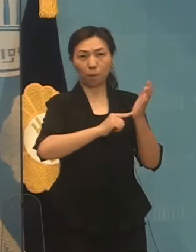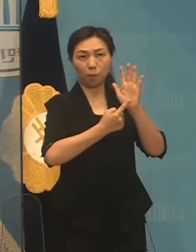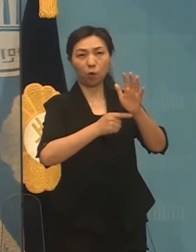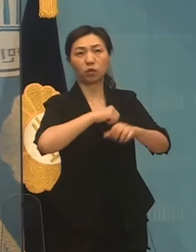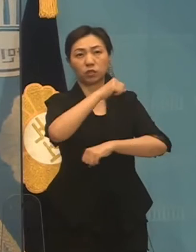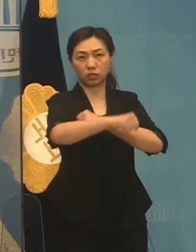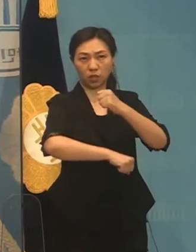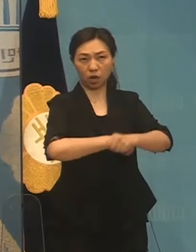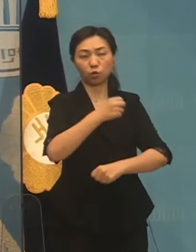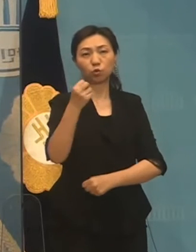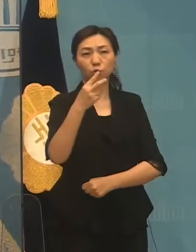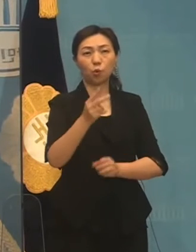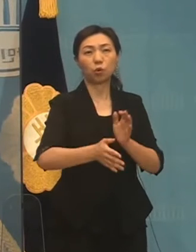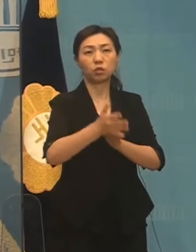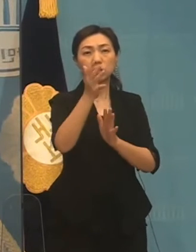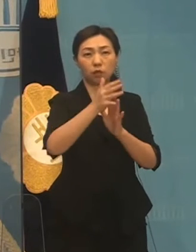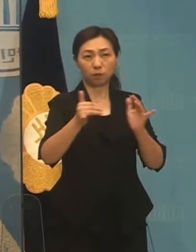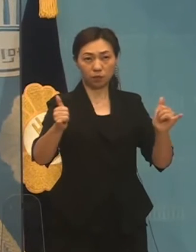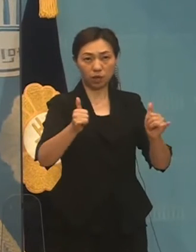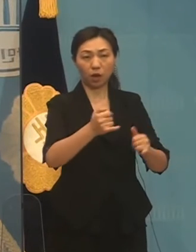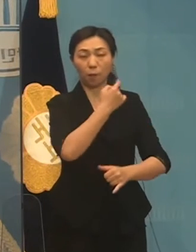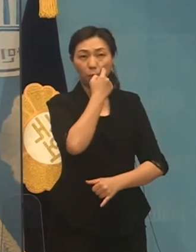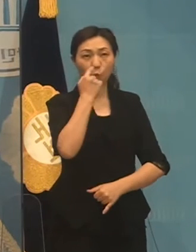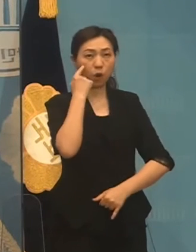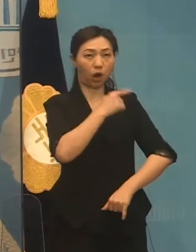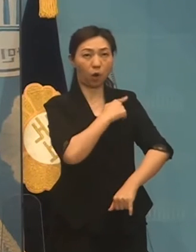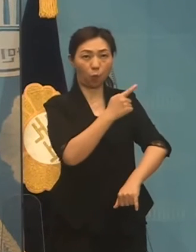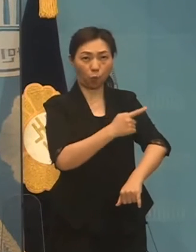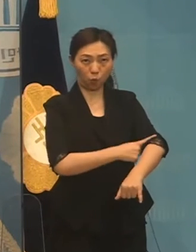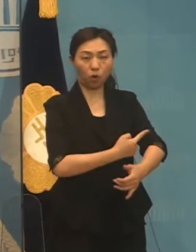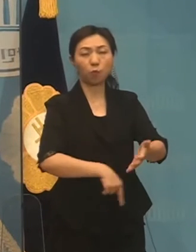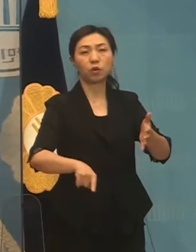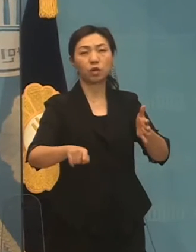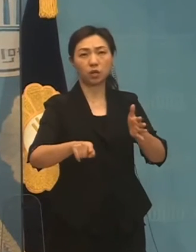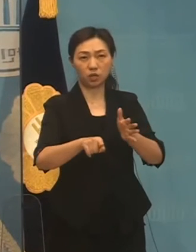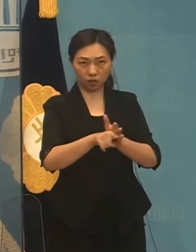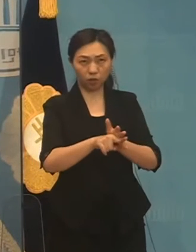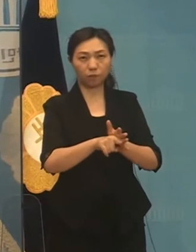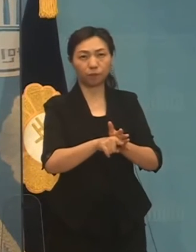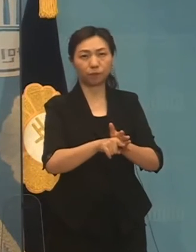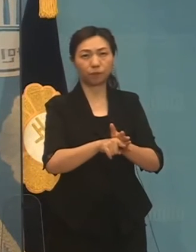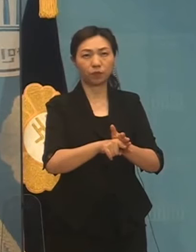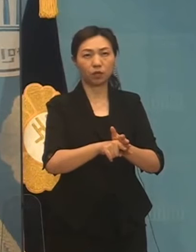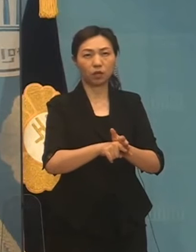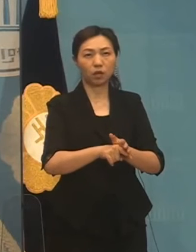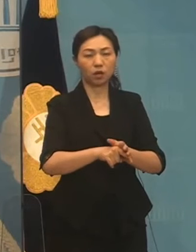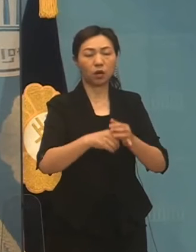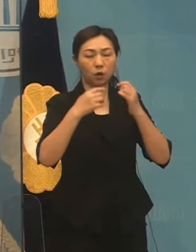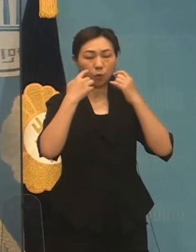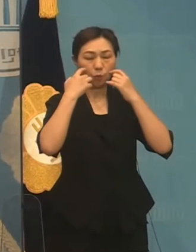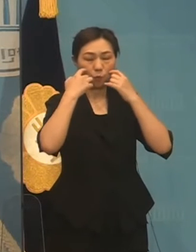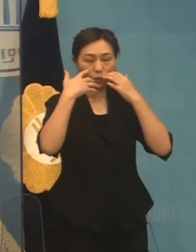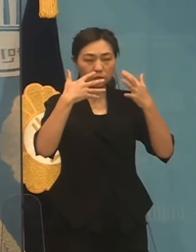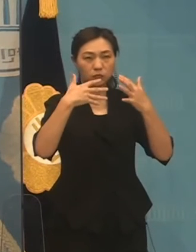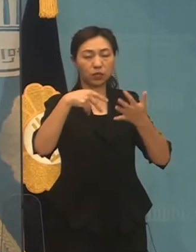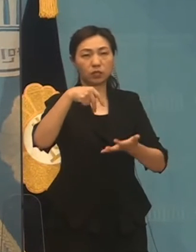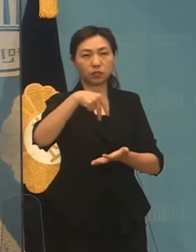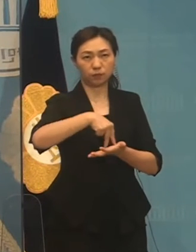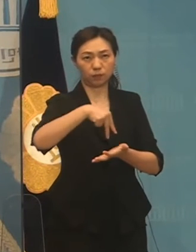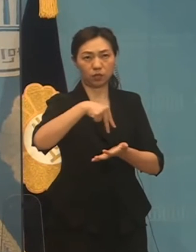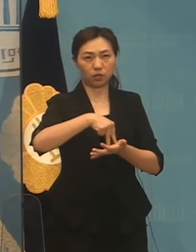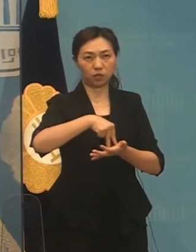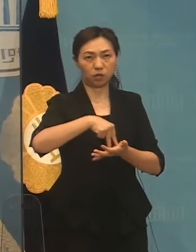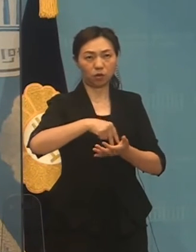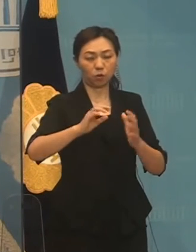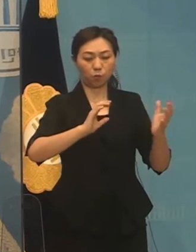기본권을 보장할 수 있는 언론개혁이 될 수 있도록 전향적인 자세로 논의에 임해야 할 것입니다.